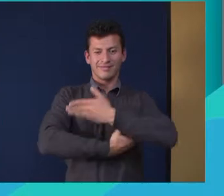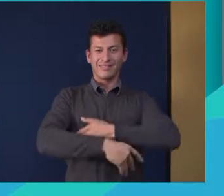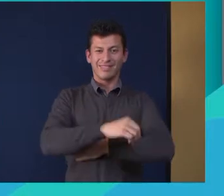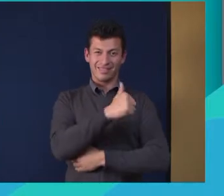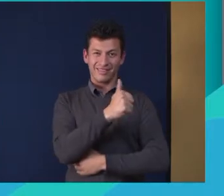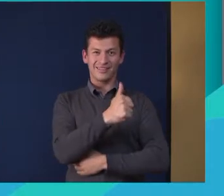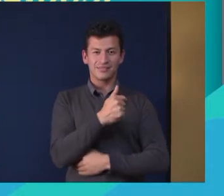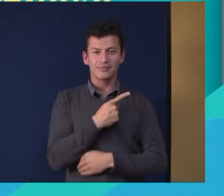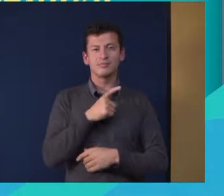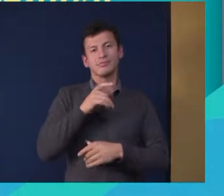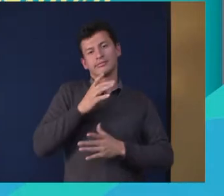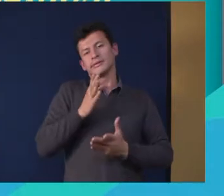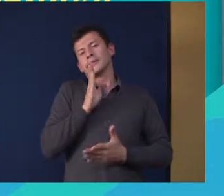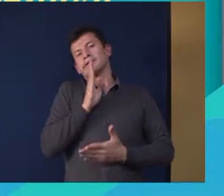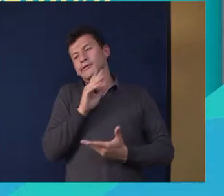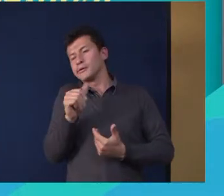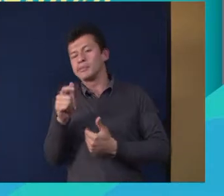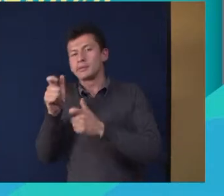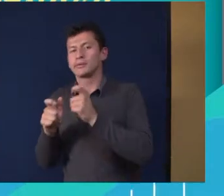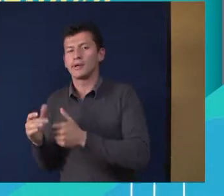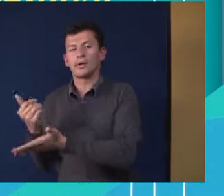Participa, ponte la 10 por la universidad que queremos